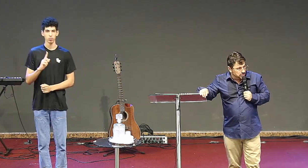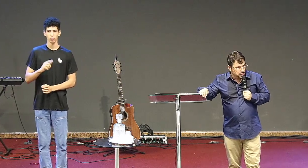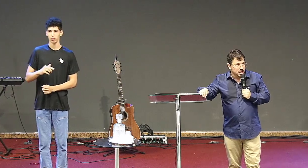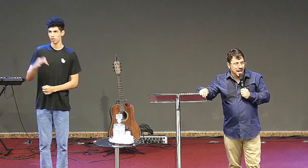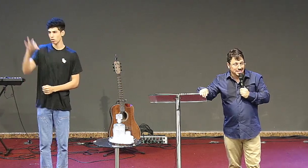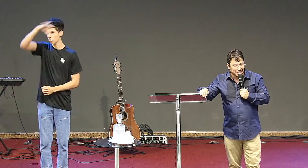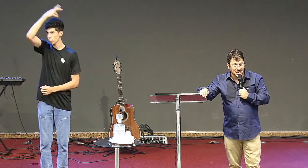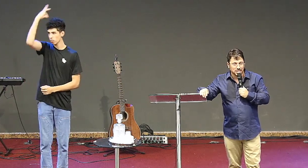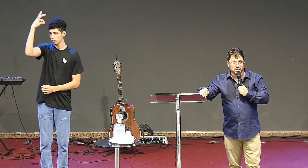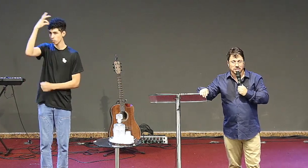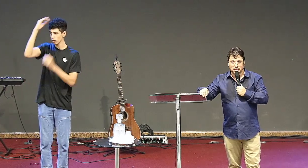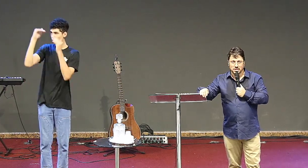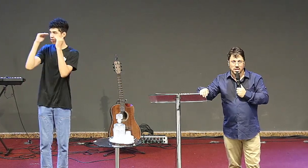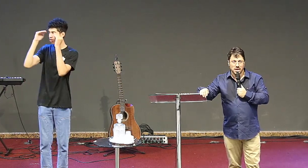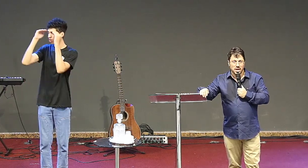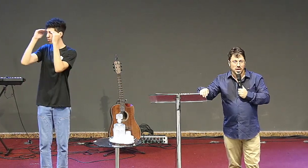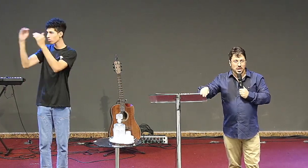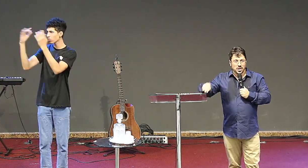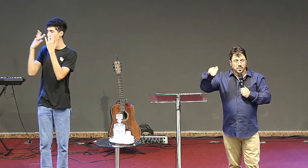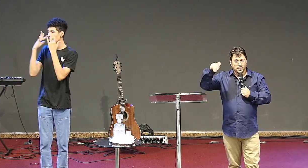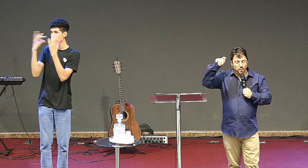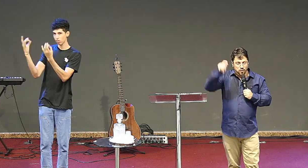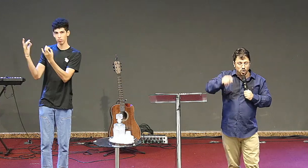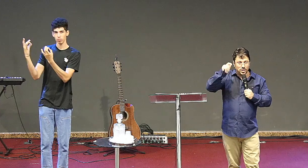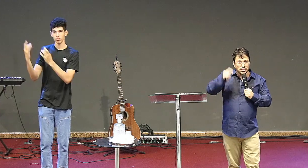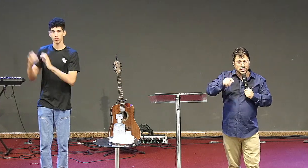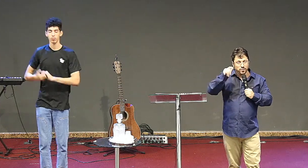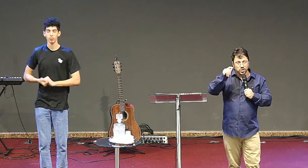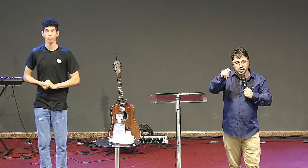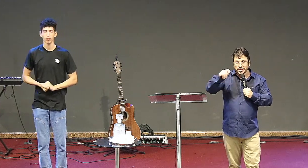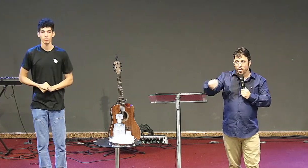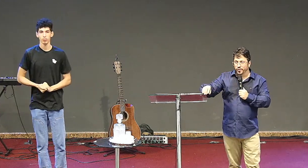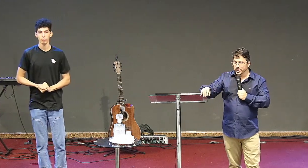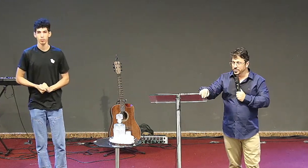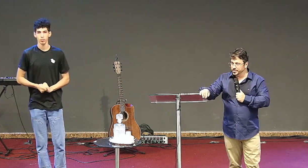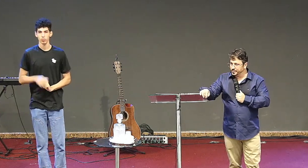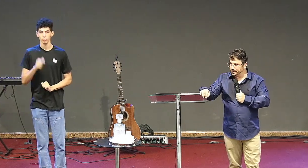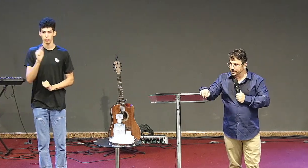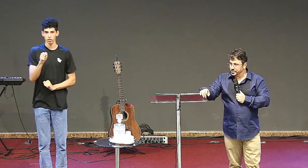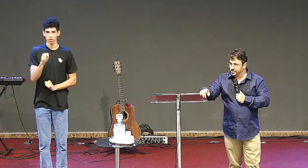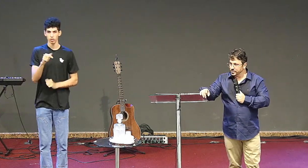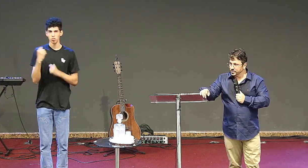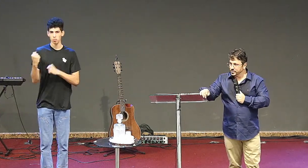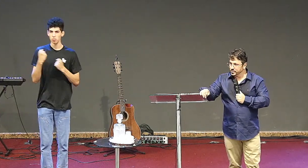diz às igrejas volto a dizer você tem ouvido